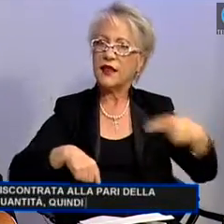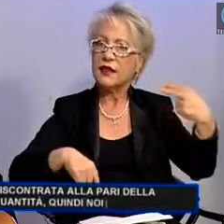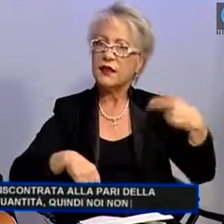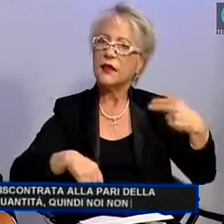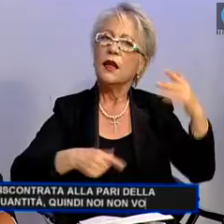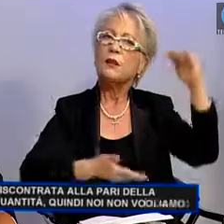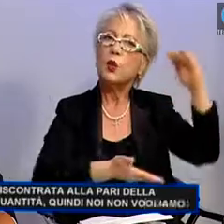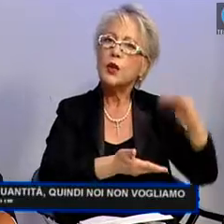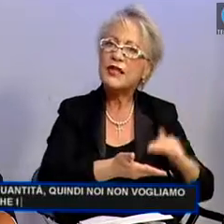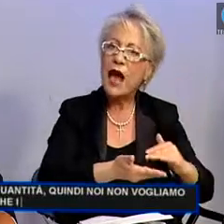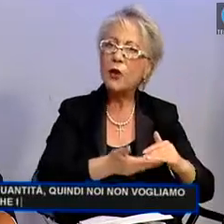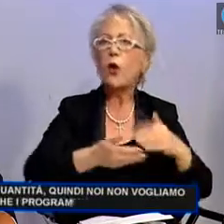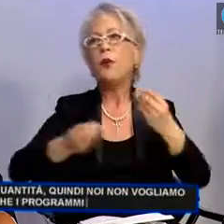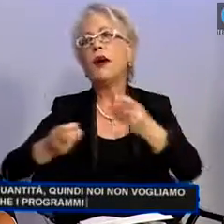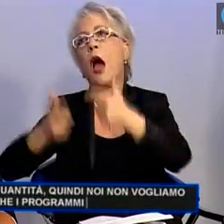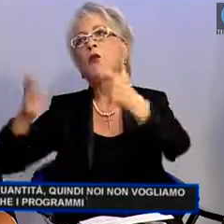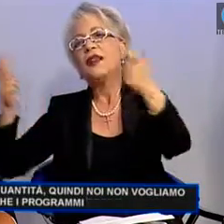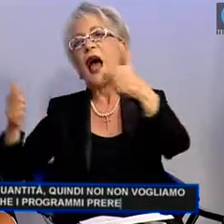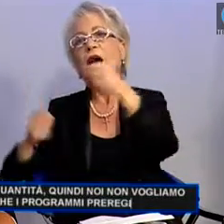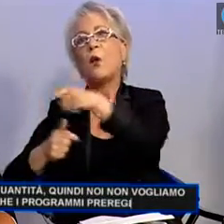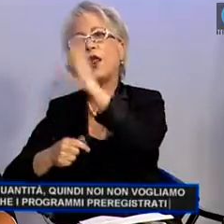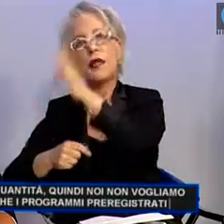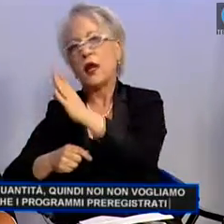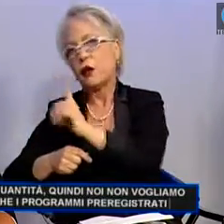programmi pre-registrati diminuiscano,